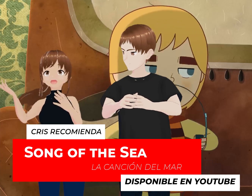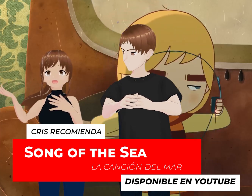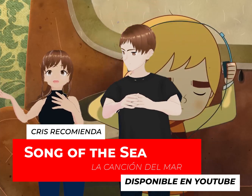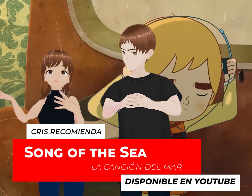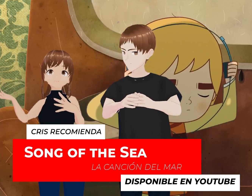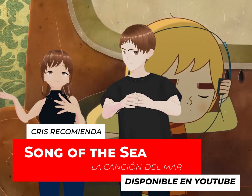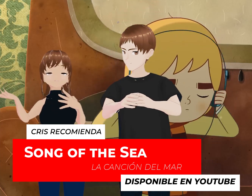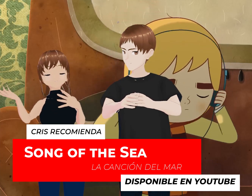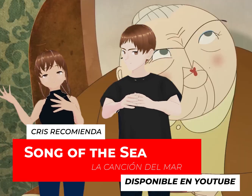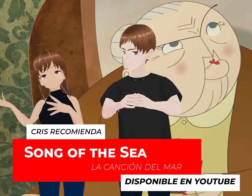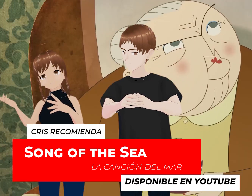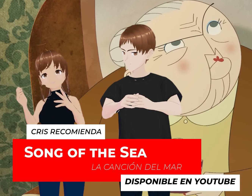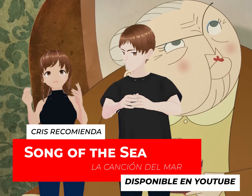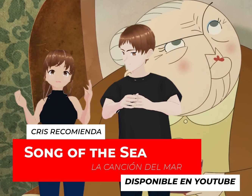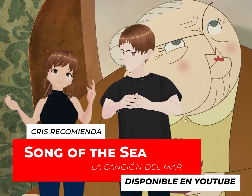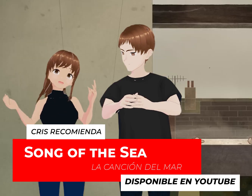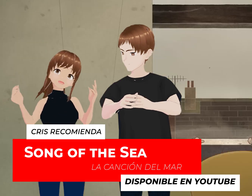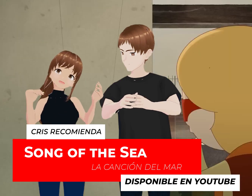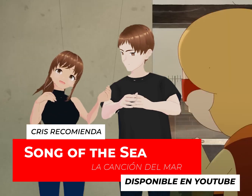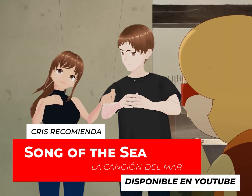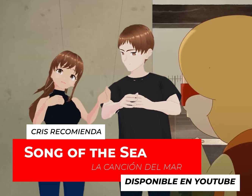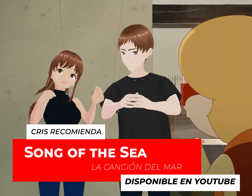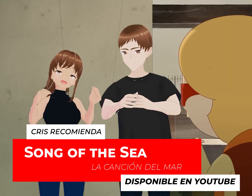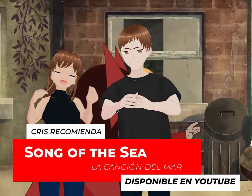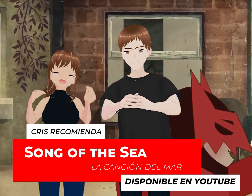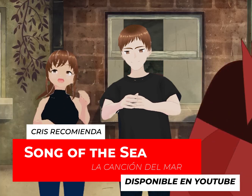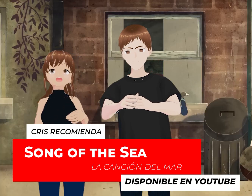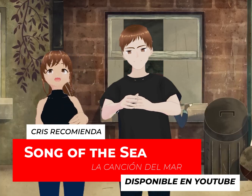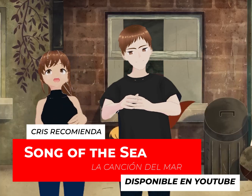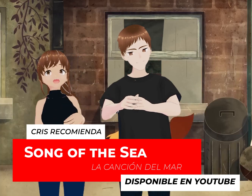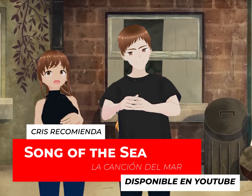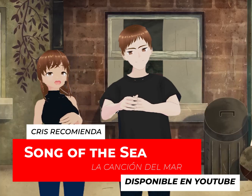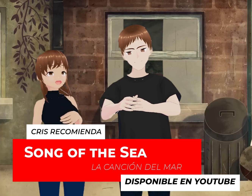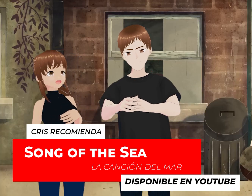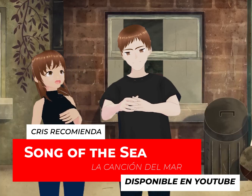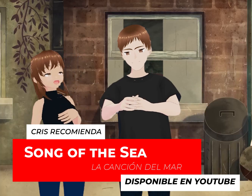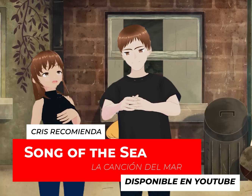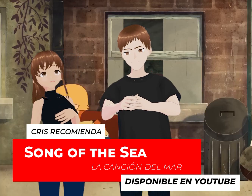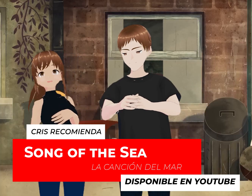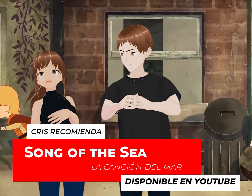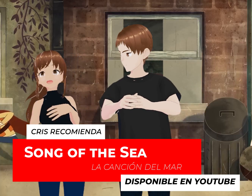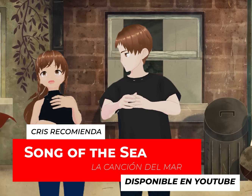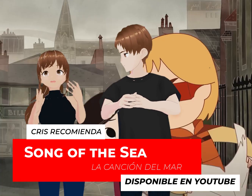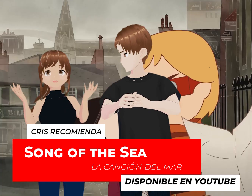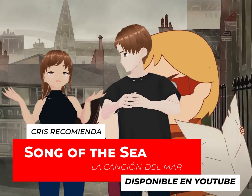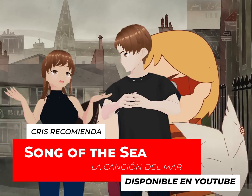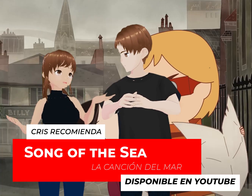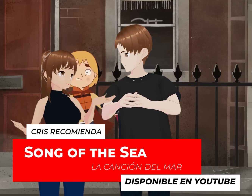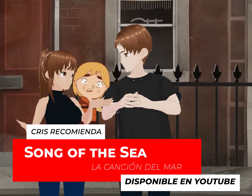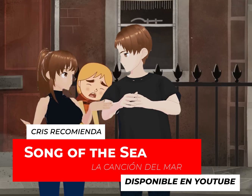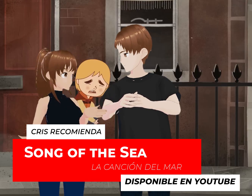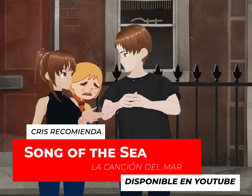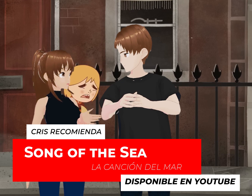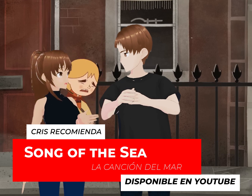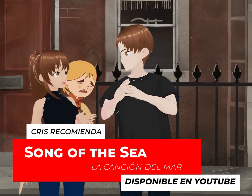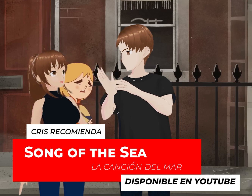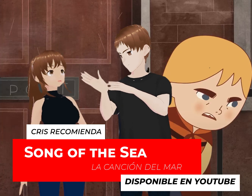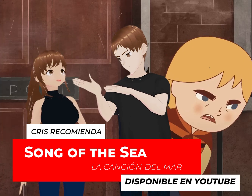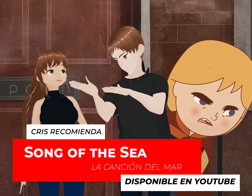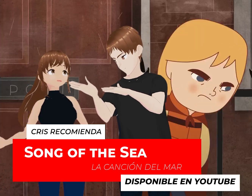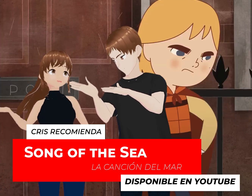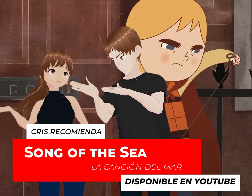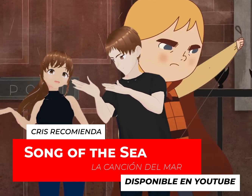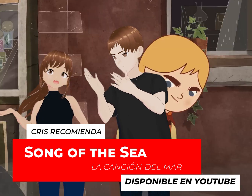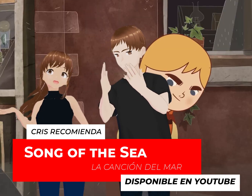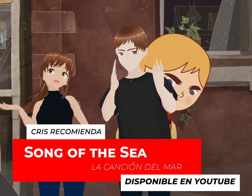persona foca que, en realidad, aquí la vemos que es mitad persona foca,